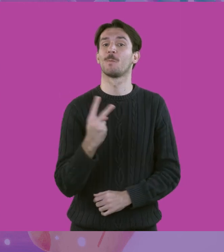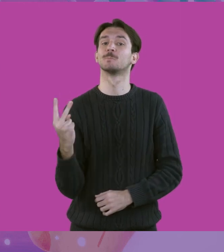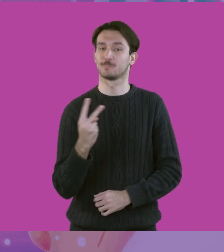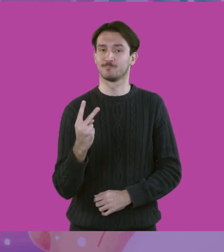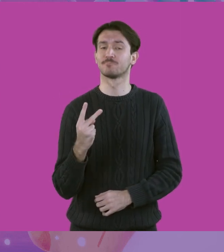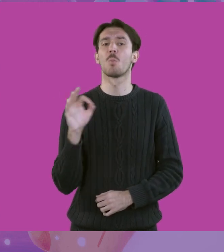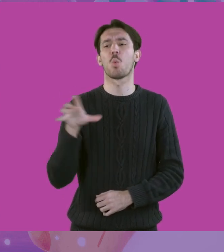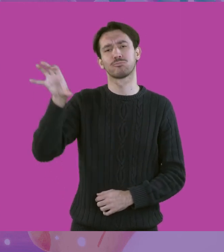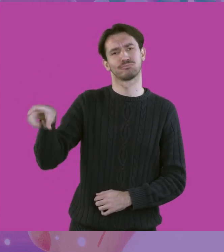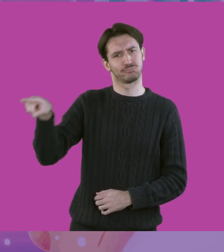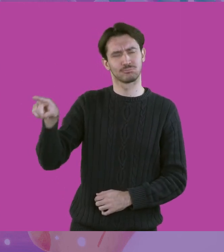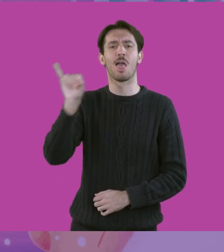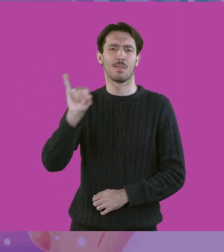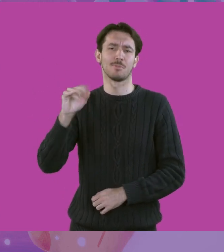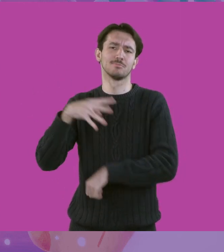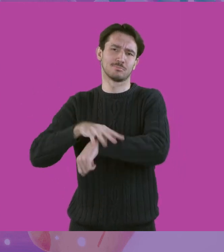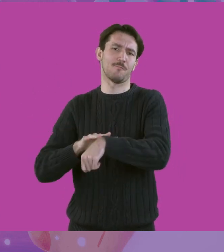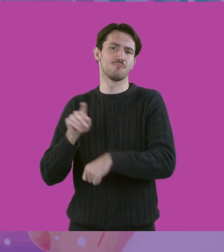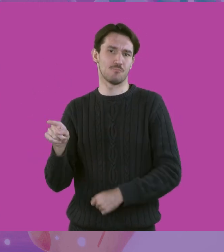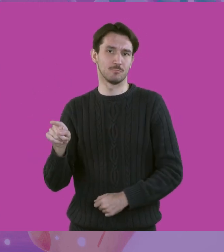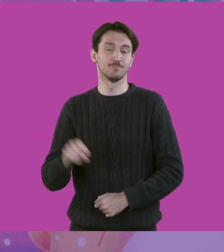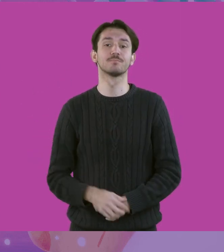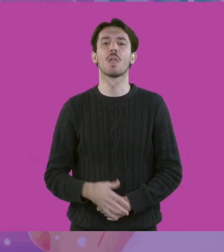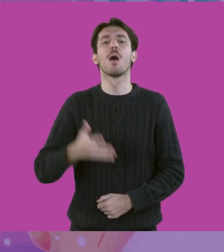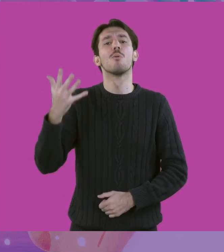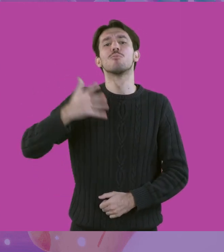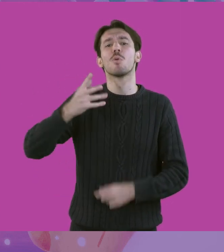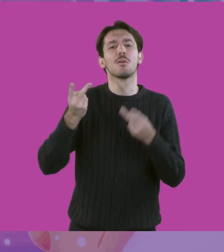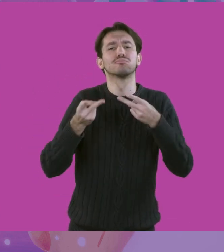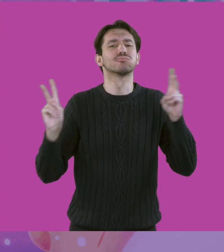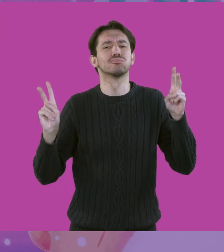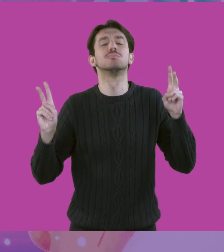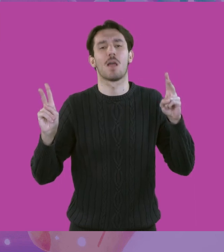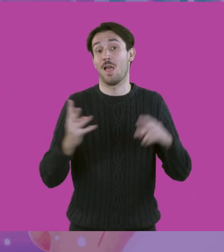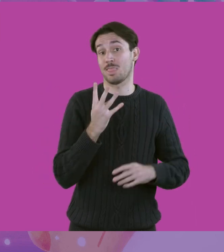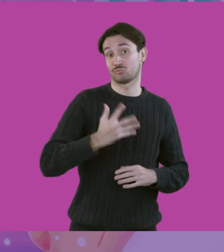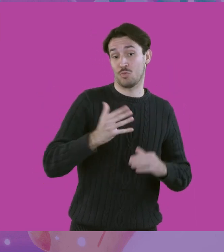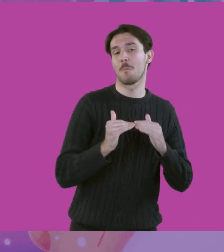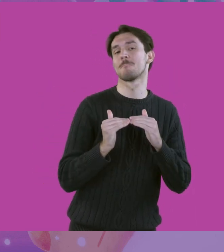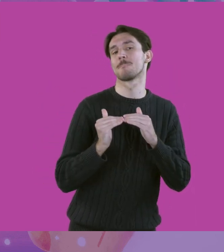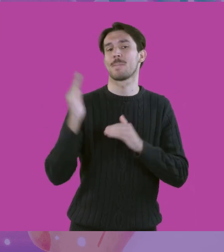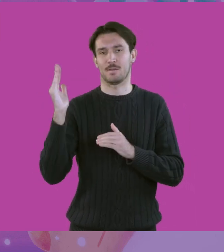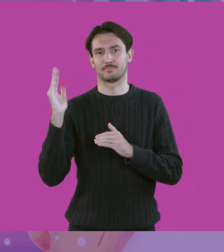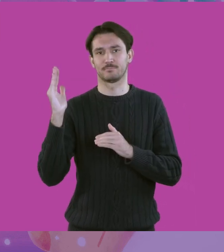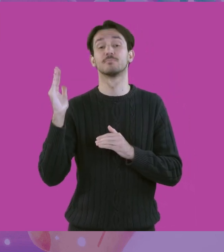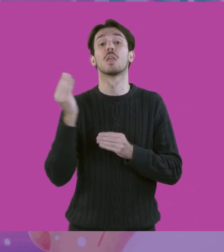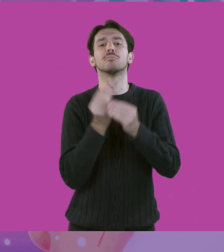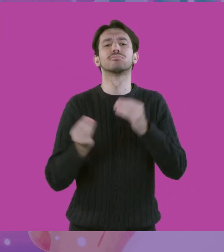Φάρος. Κέντρο Πολιτισμού Ίδρυμα Σταύρος Νιάρχος. Για παιδιά 4 ετών και άνω.